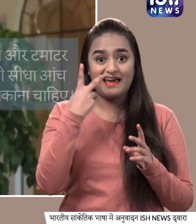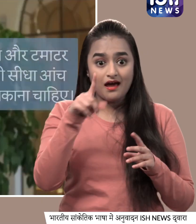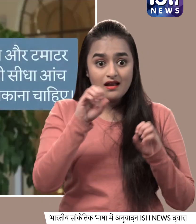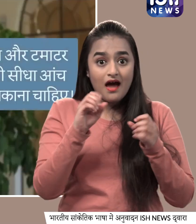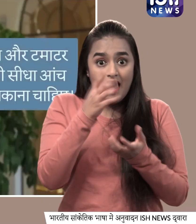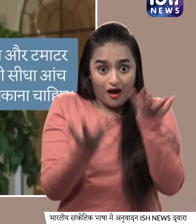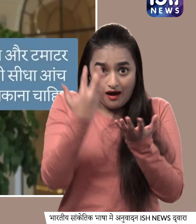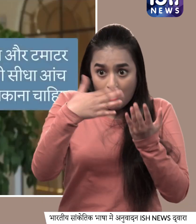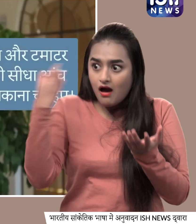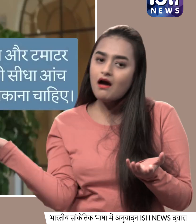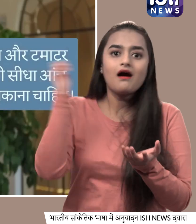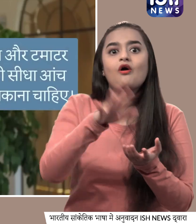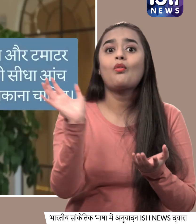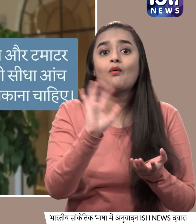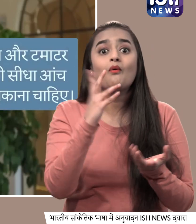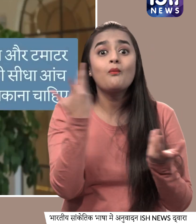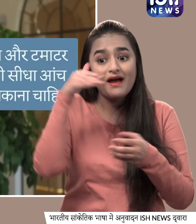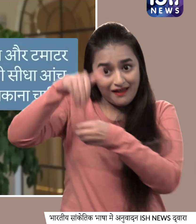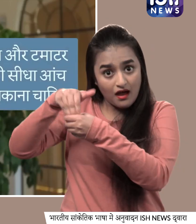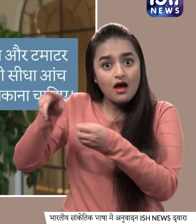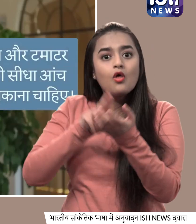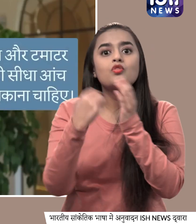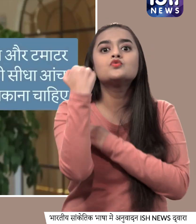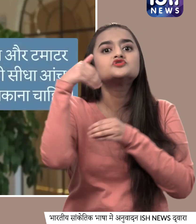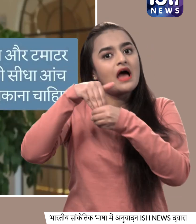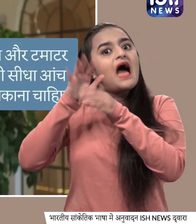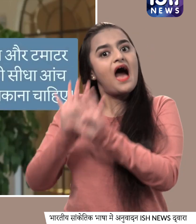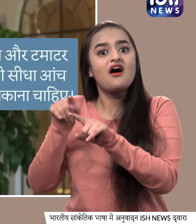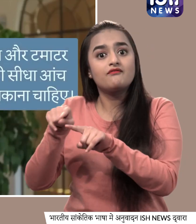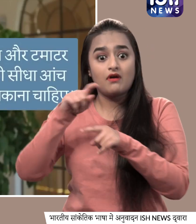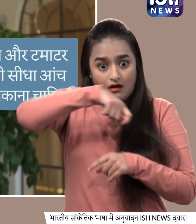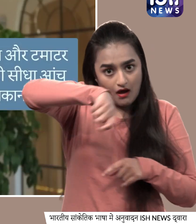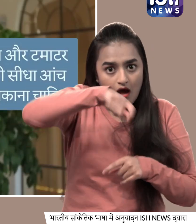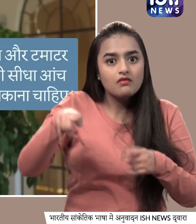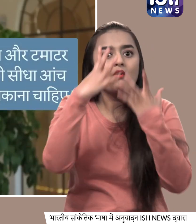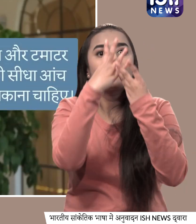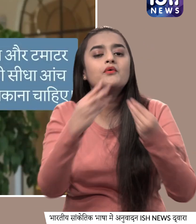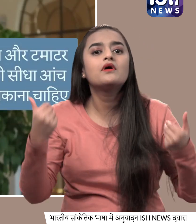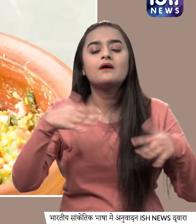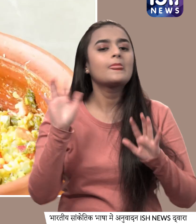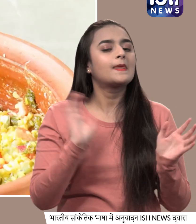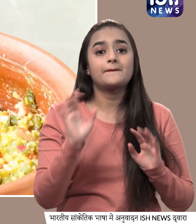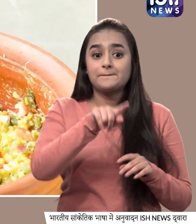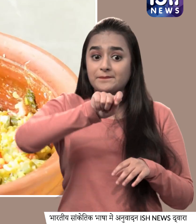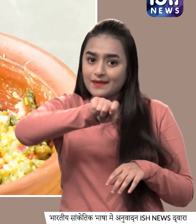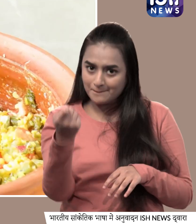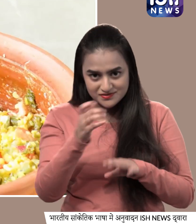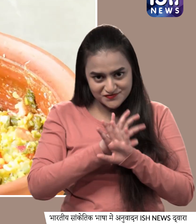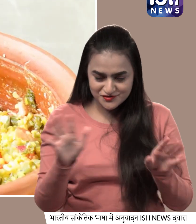भी सीधा आंच पे नहीं पकाते हैं, क्योंकि इनमें कुछ ऐसे न्यूट्रियंट्स होते हैं, जो पकाने से चले जाते हैं, चूले को बंद करने के